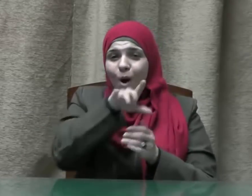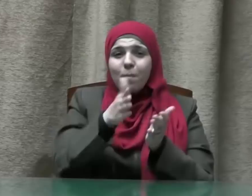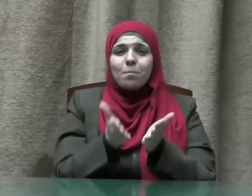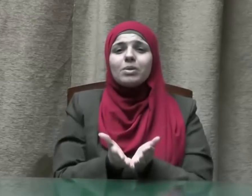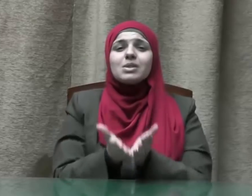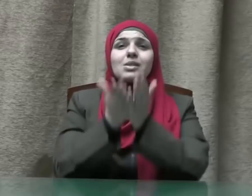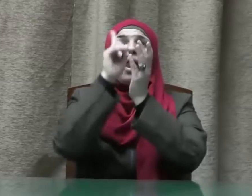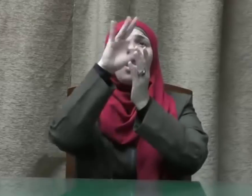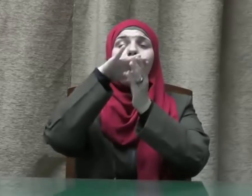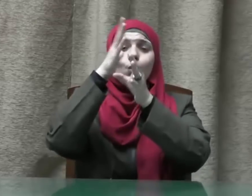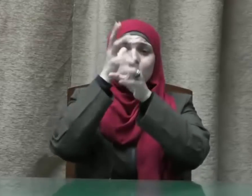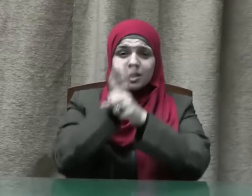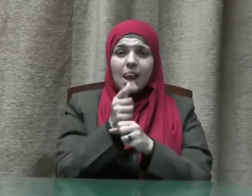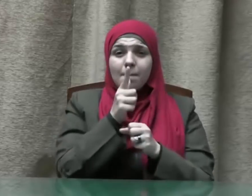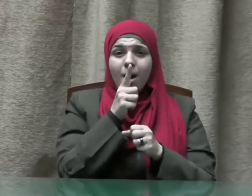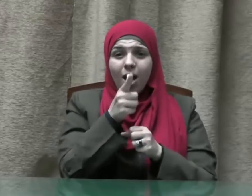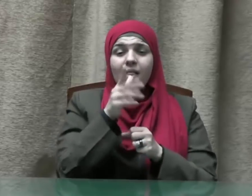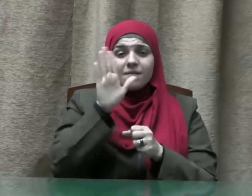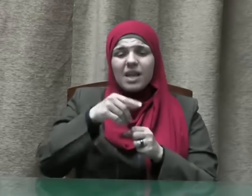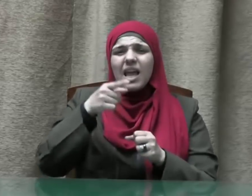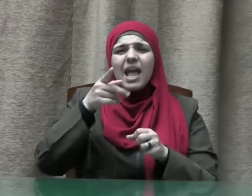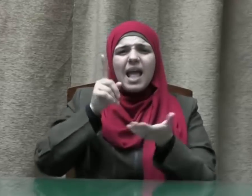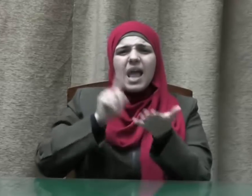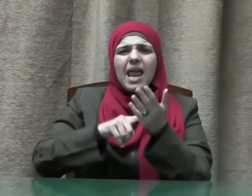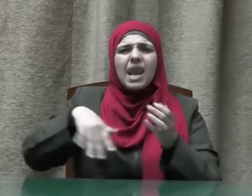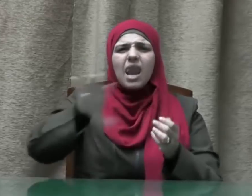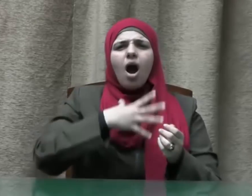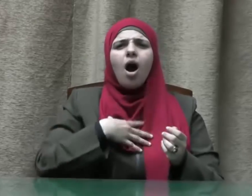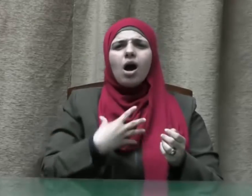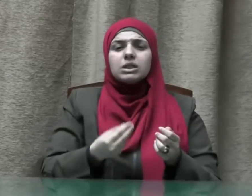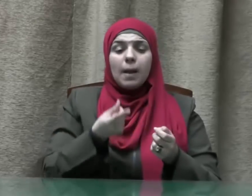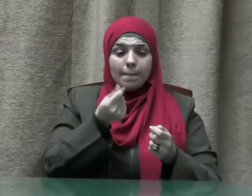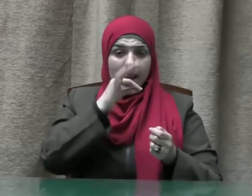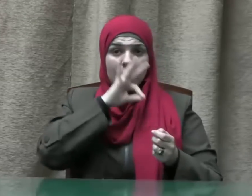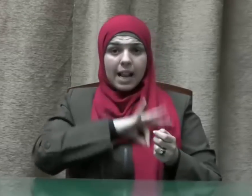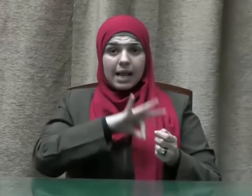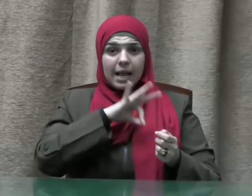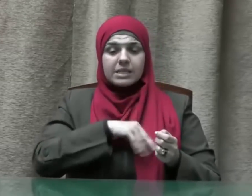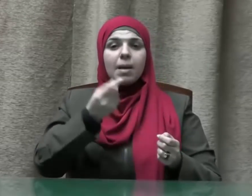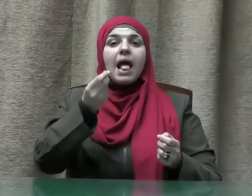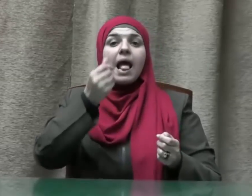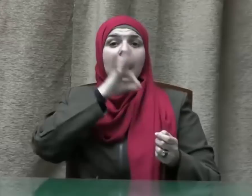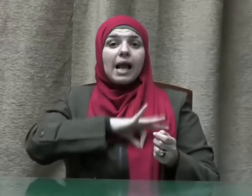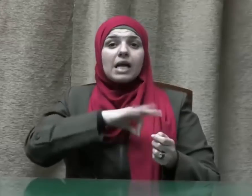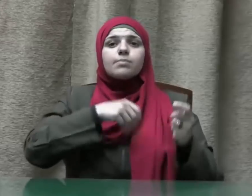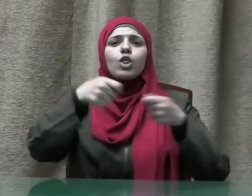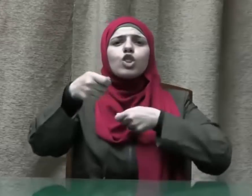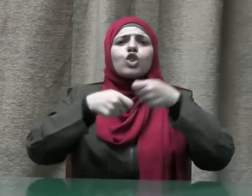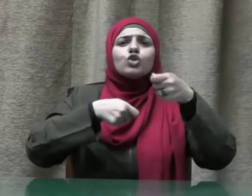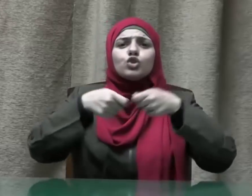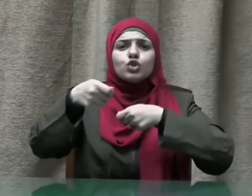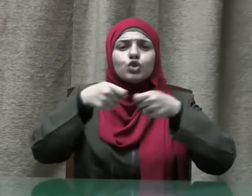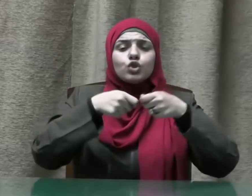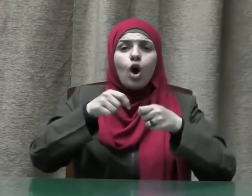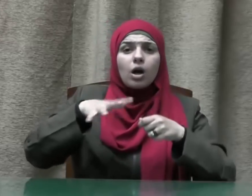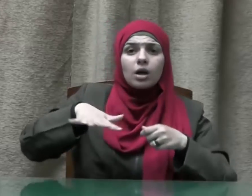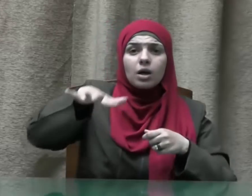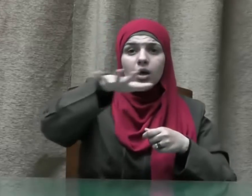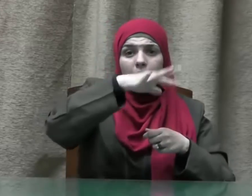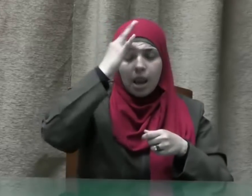وسلم إن أطيب الكسب كسب التجار الذين إذا حدثوا